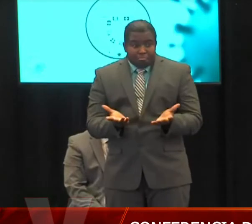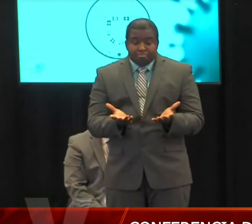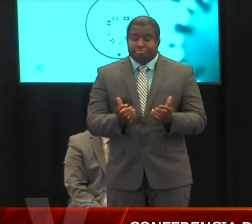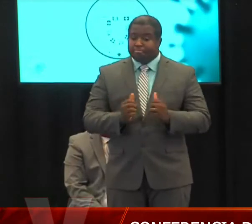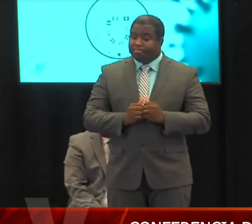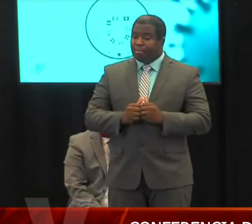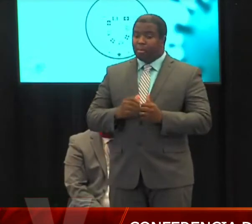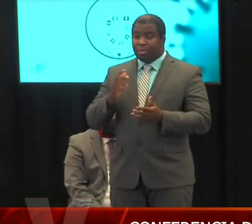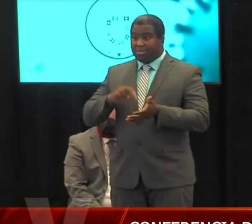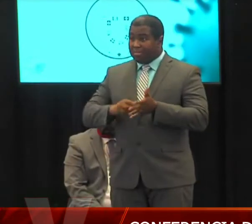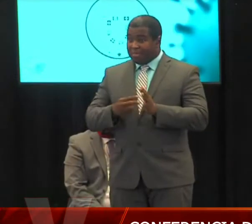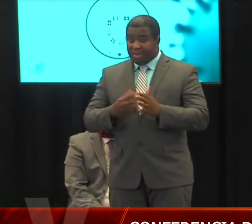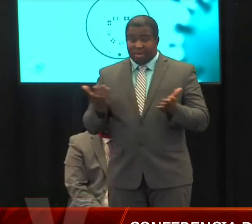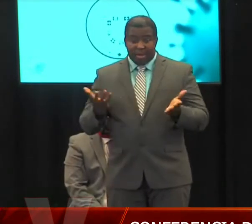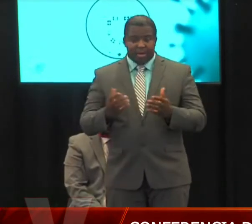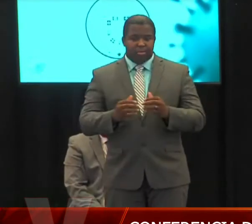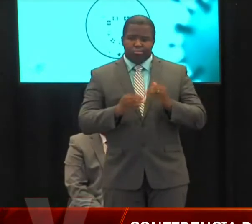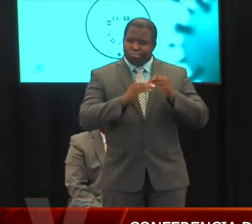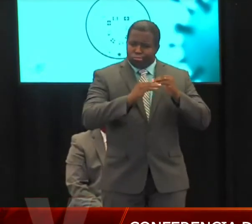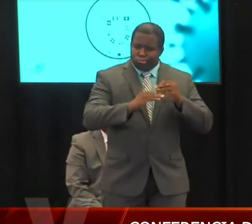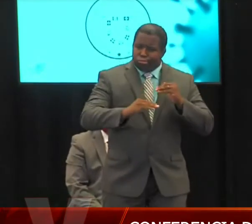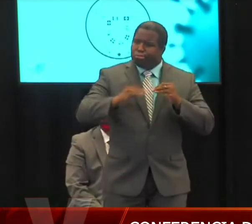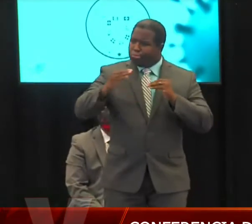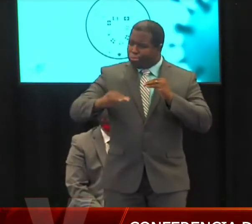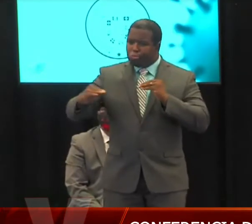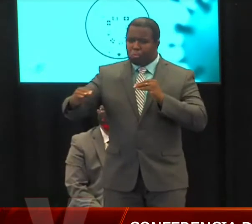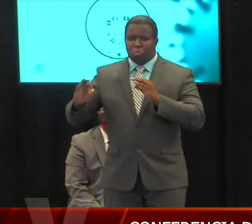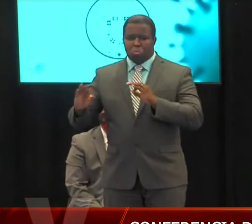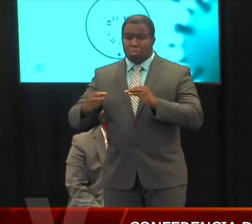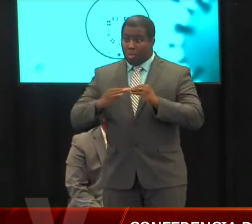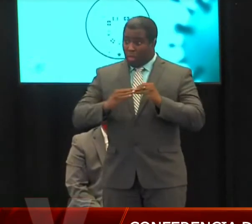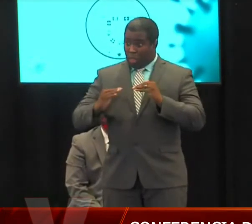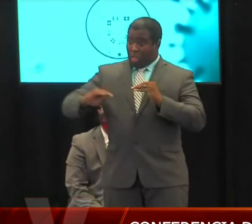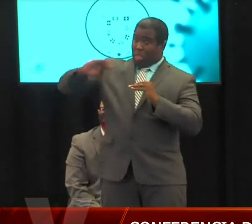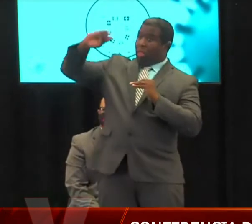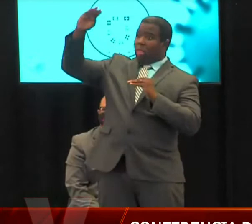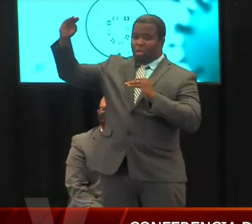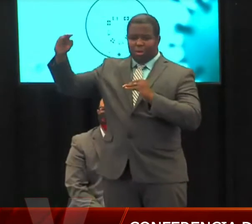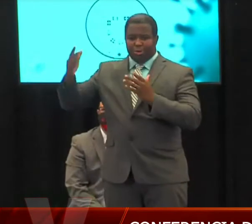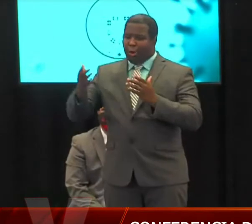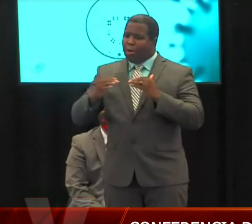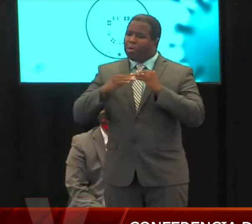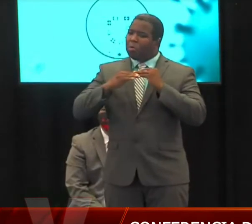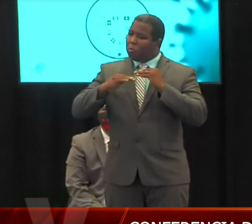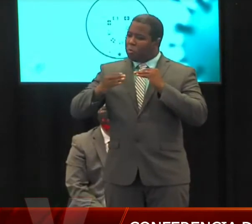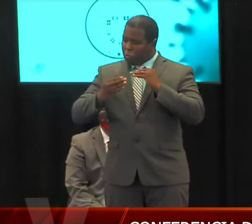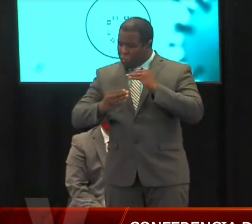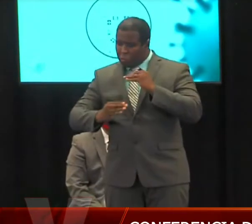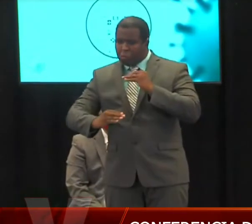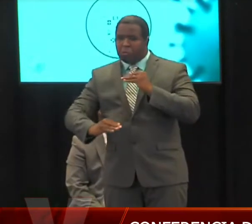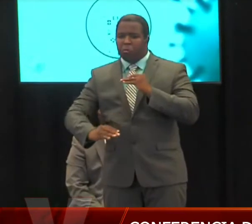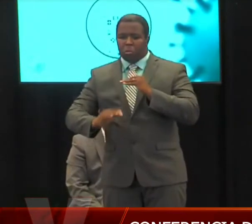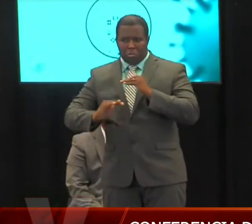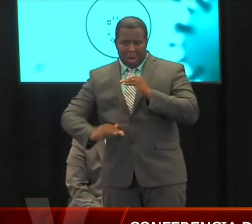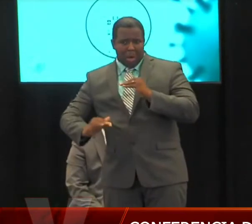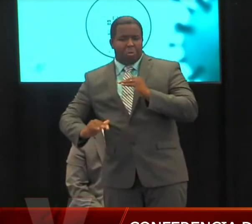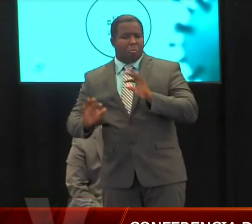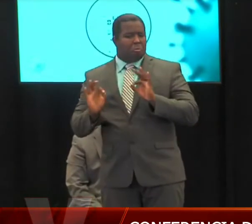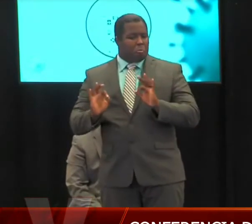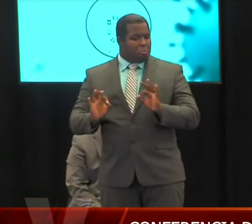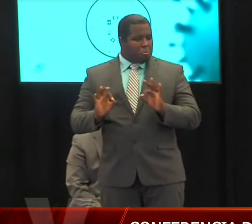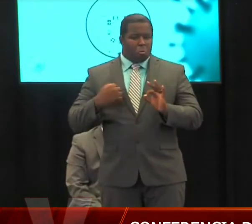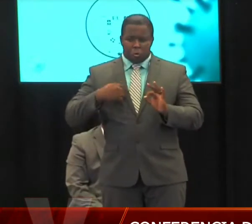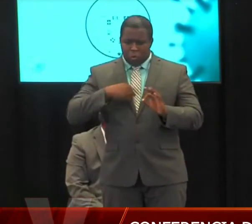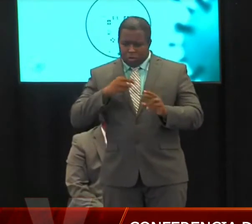la utilización de hospitales, ventiladores intensivos, está por debajo de lo esperado, de forma absoluta. Y la cantidad de COVID sigue